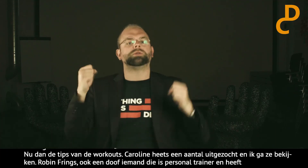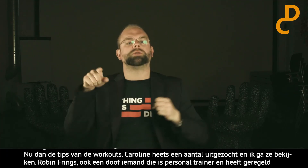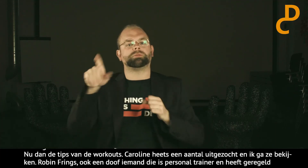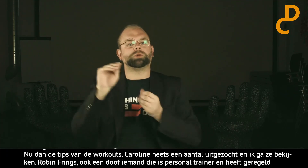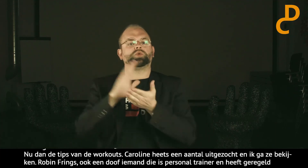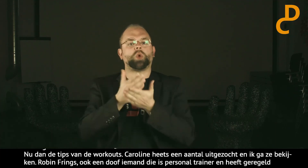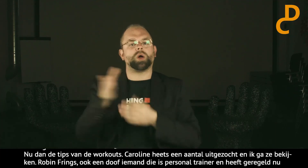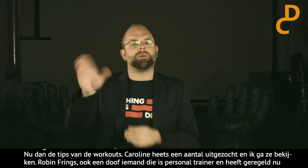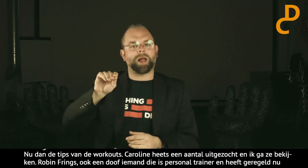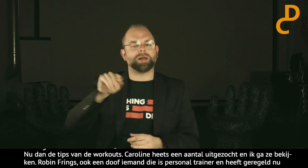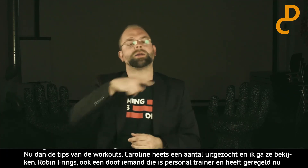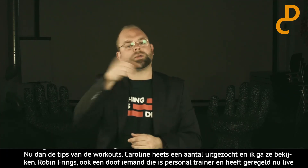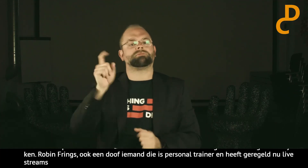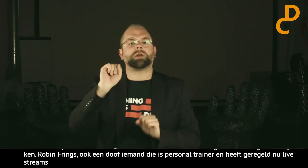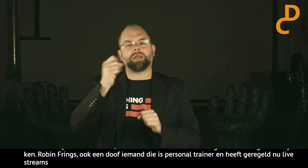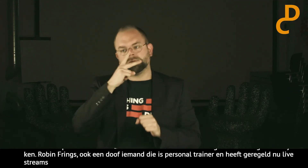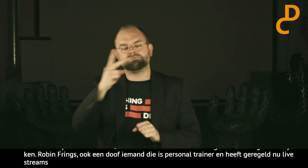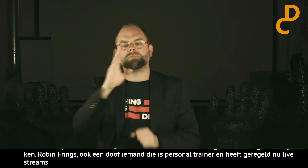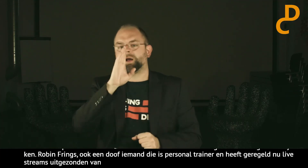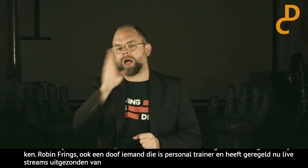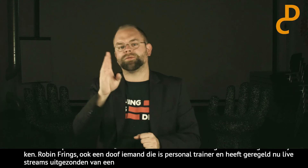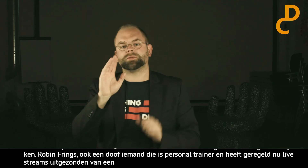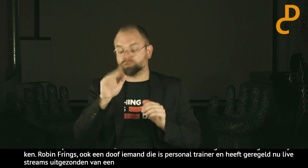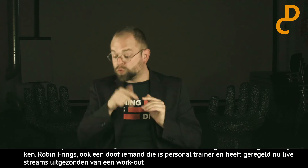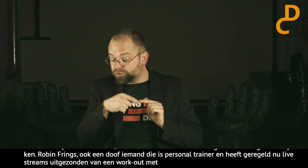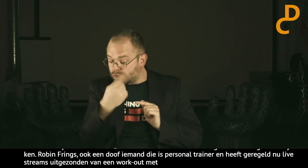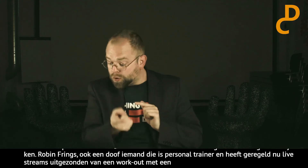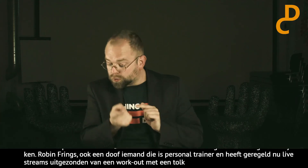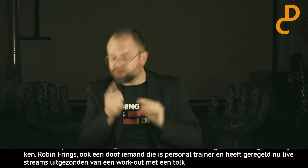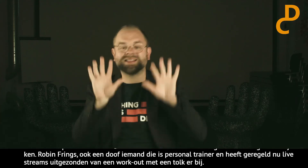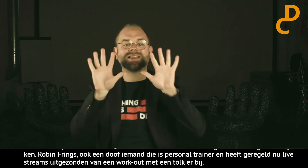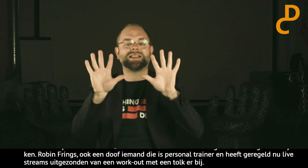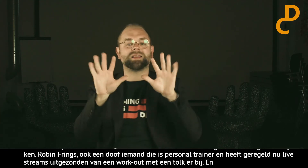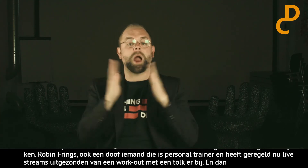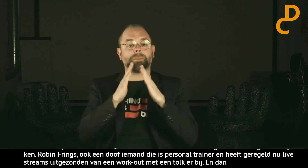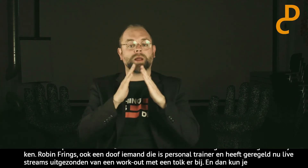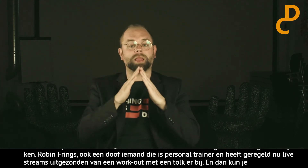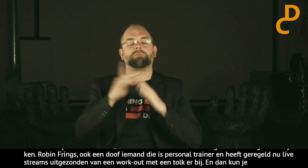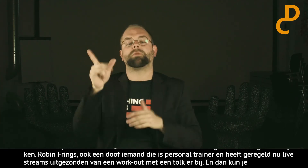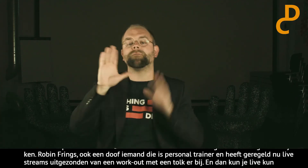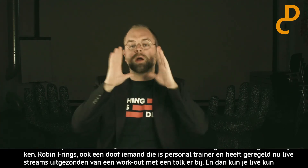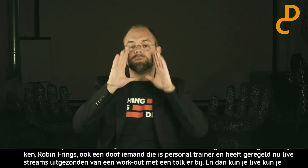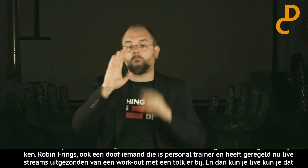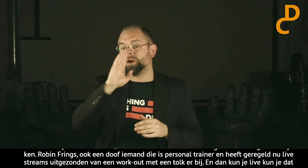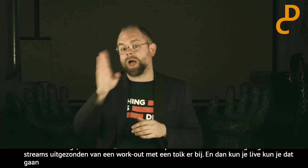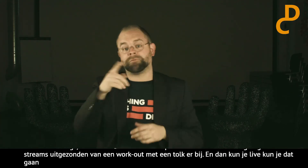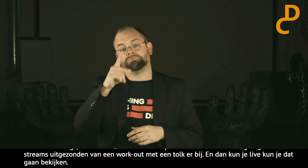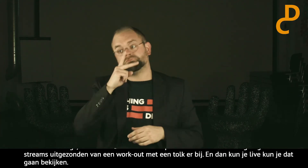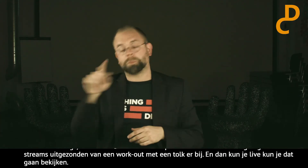livestreams uitgezonden van een workout met een tolk erbij. En dan kan je dus live gaan bekijken. En de volgende is op 10 april. En